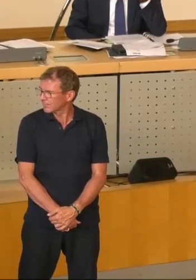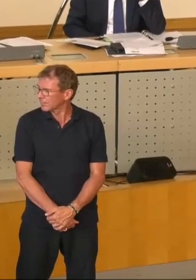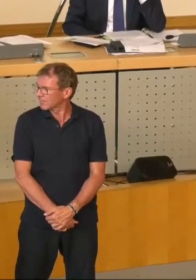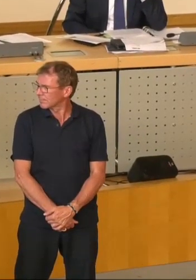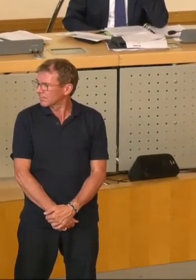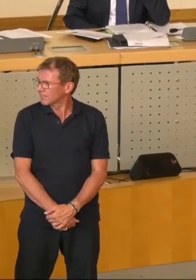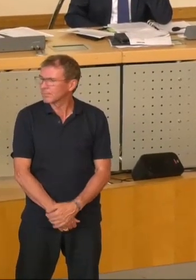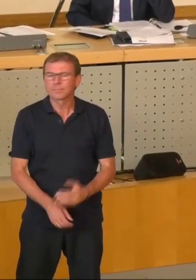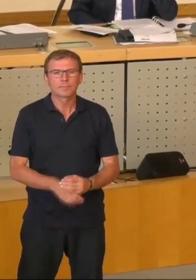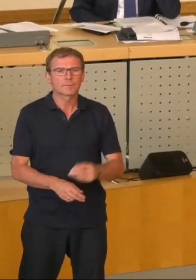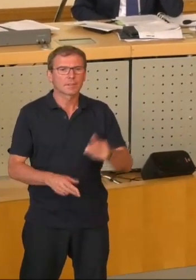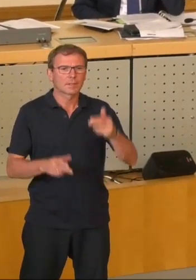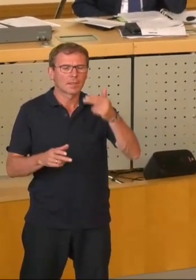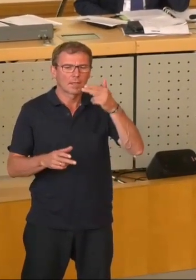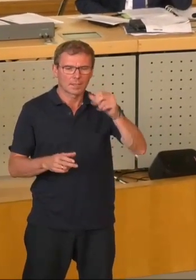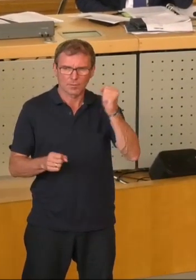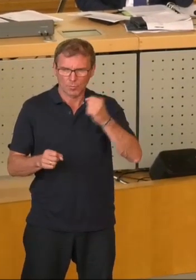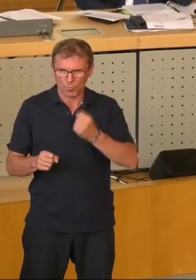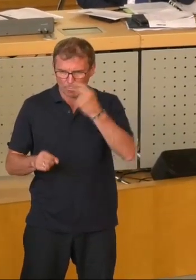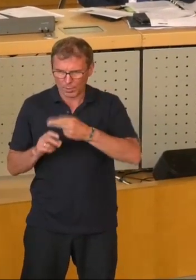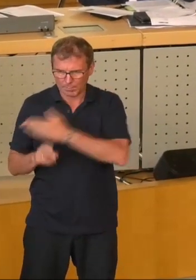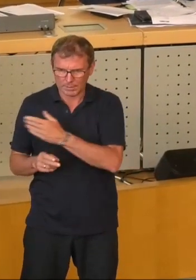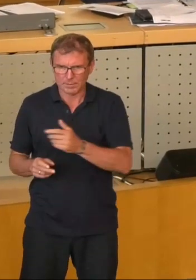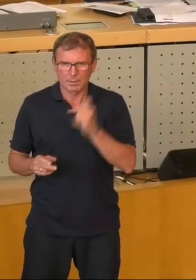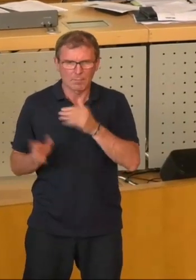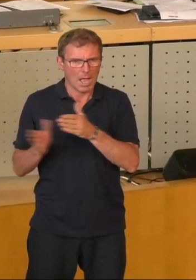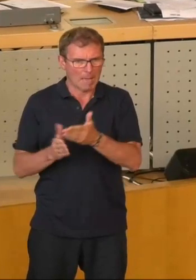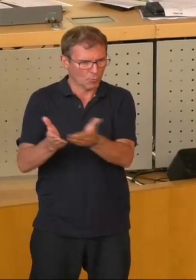Ja, sehr geehrter Herr Oberbürgermeister, sehr geehrte Beigeordnete.